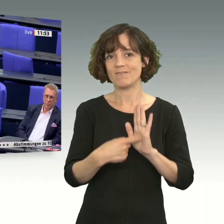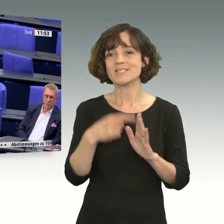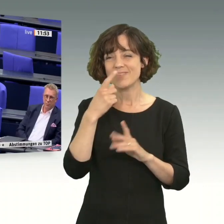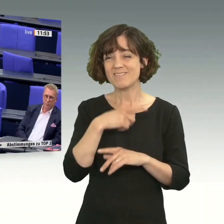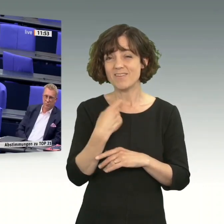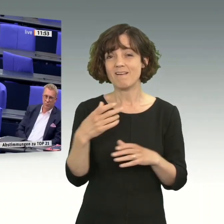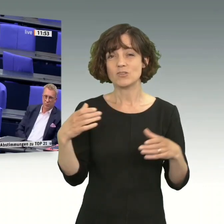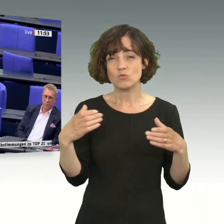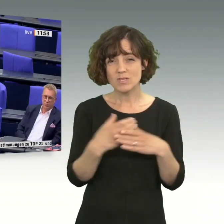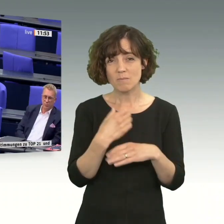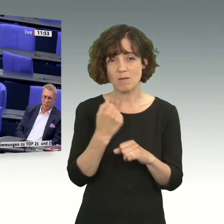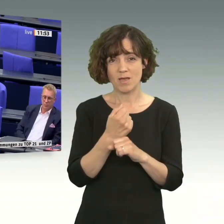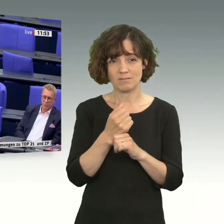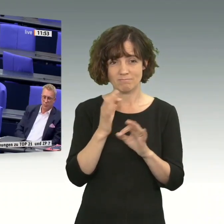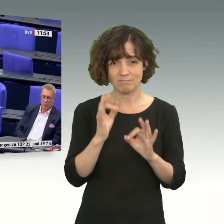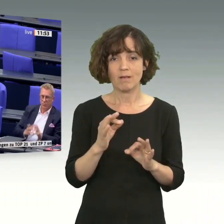einem Strang ziehen, dann können wir...